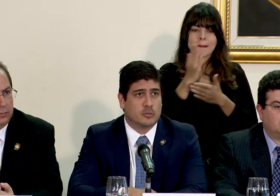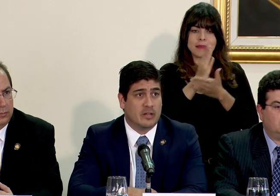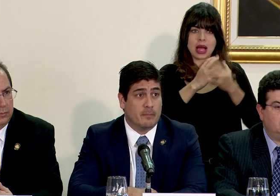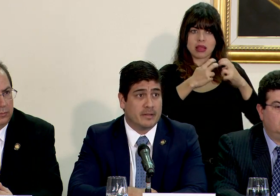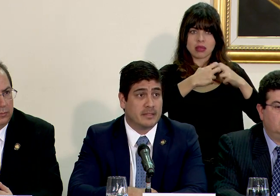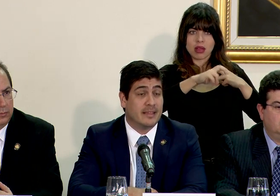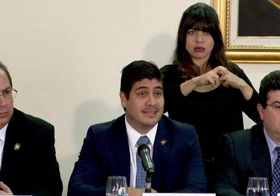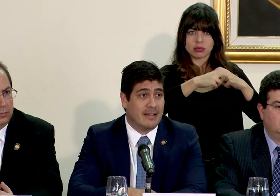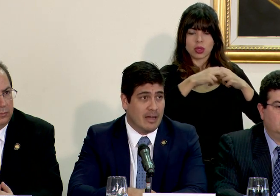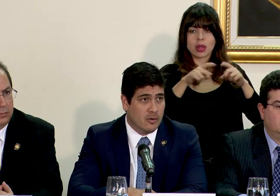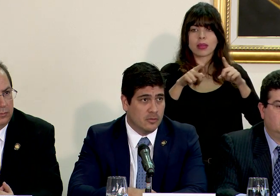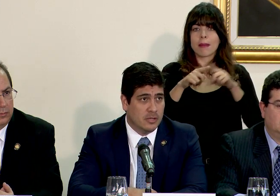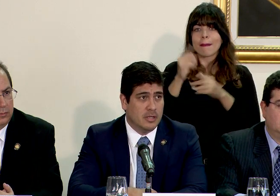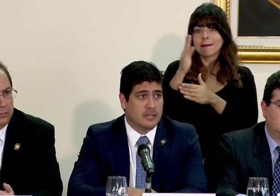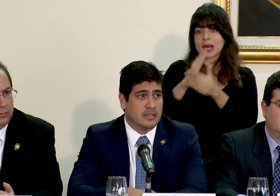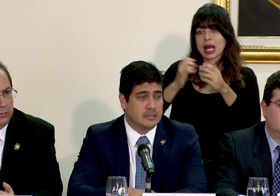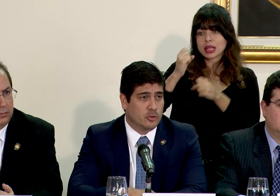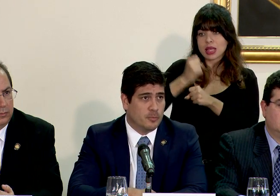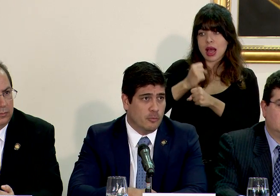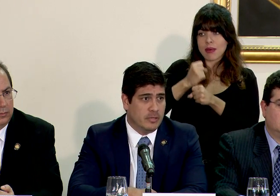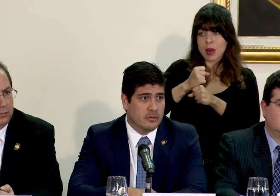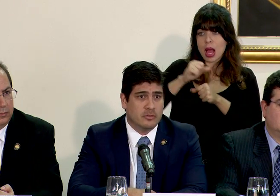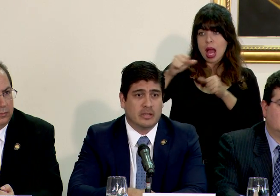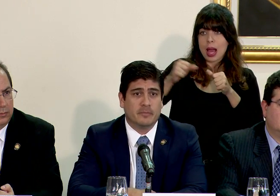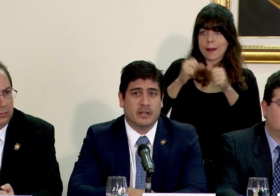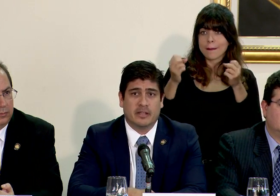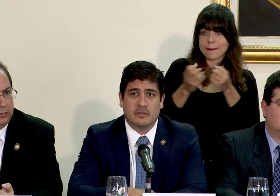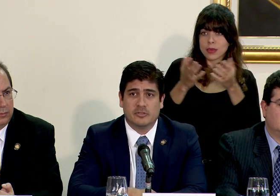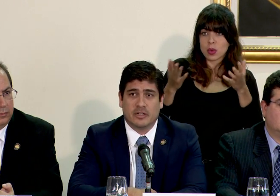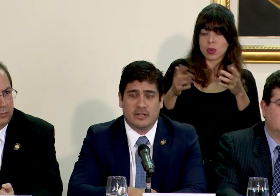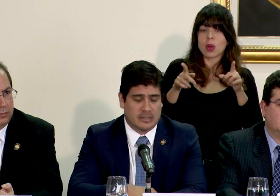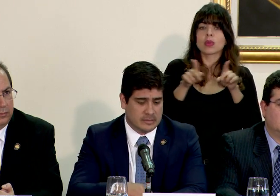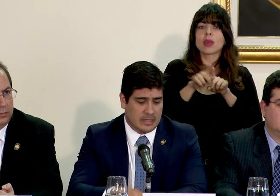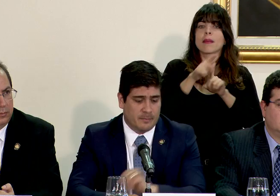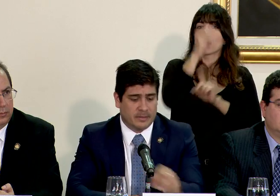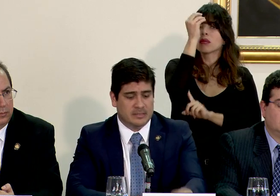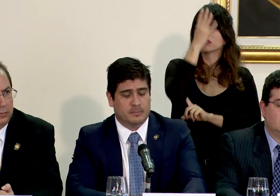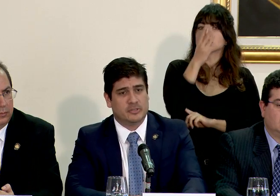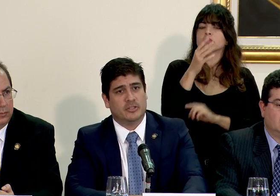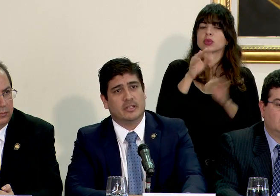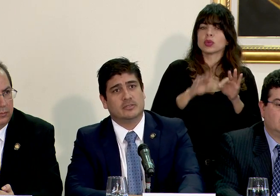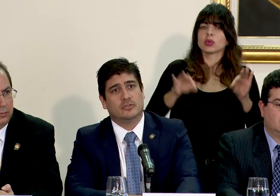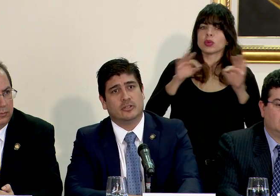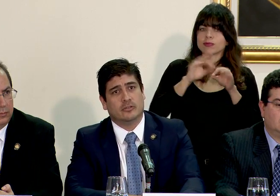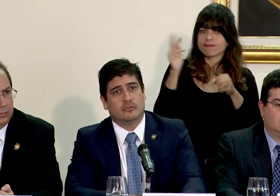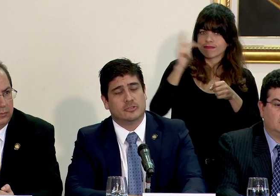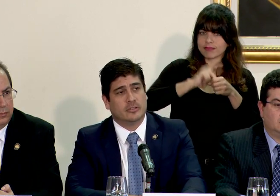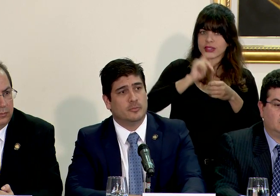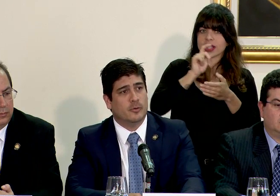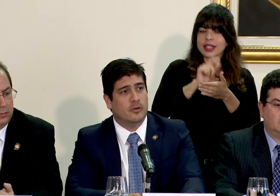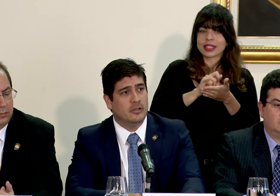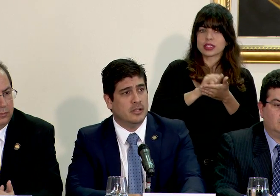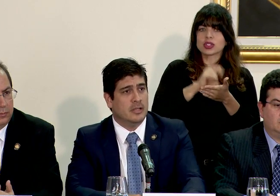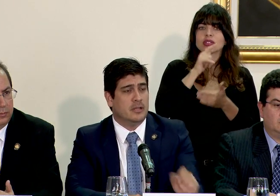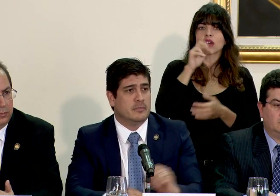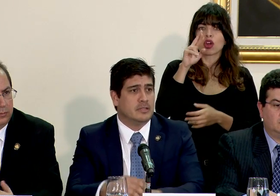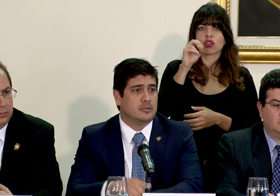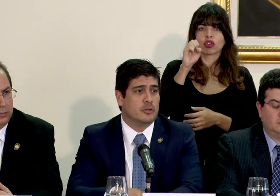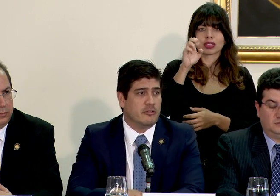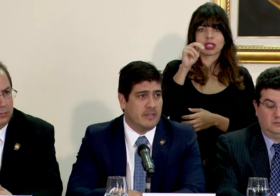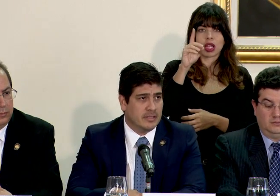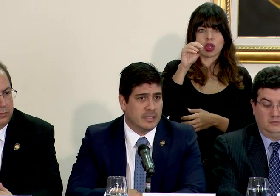transportes como la parte de trabajo del sector público. También hay que mencionar la destacada participación en esto de don Rosendo Pujol,